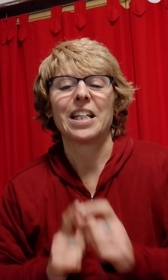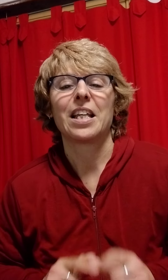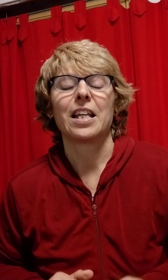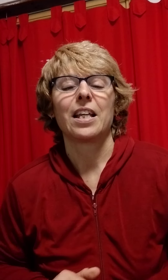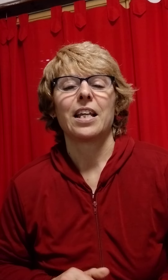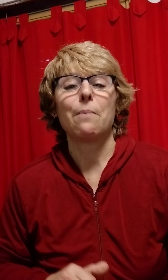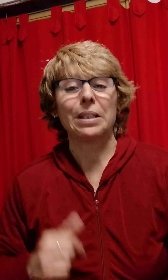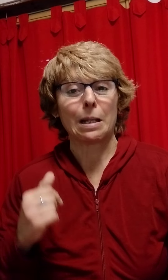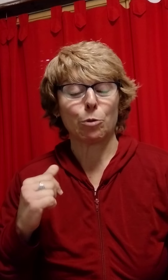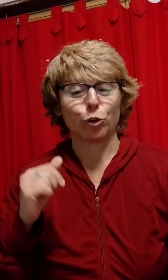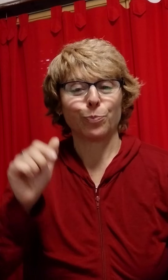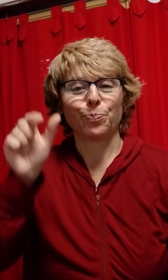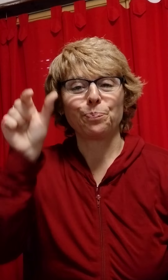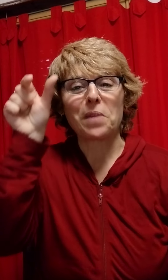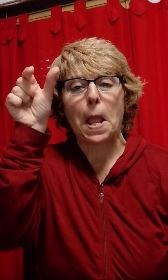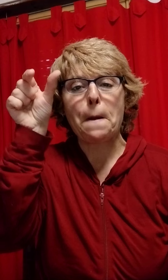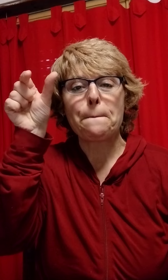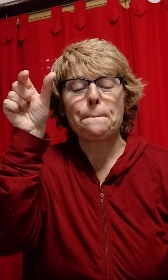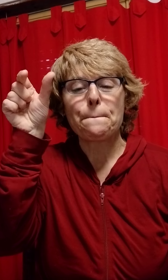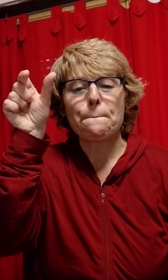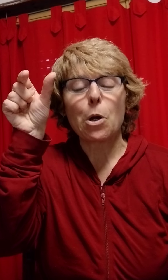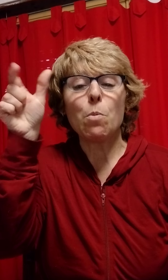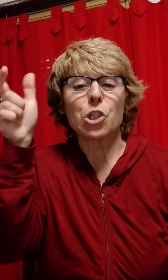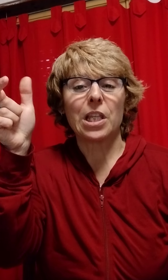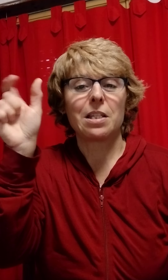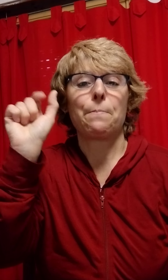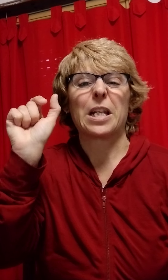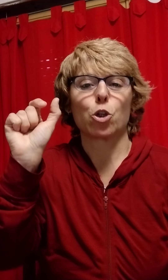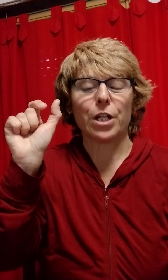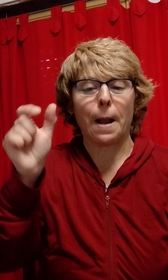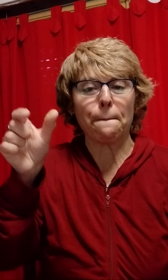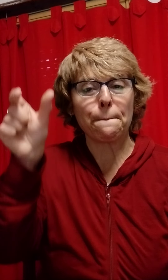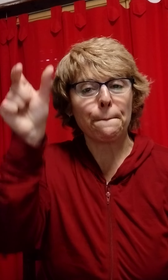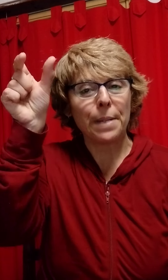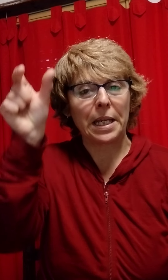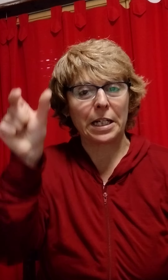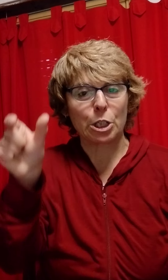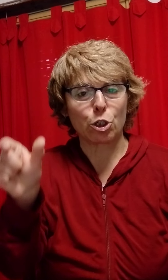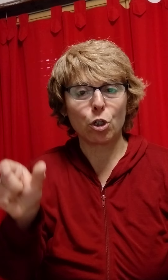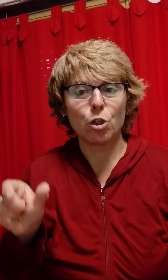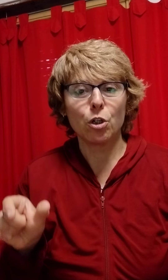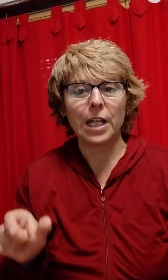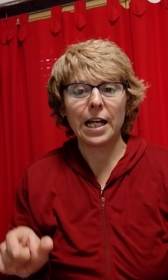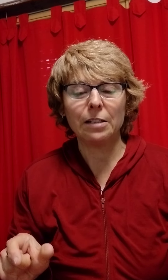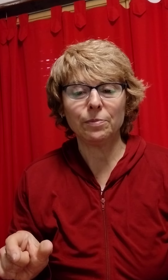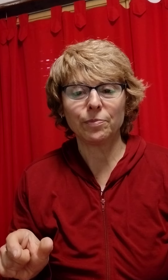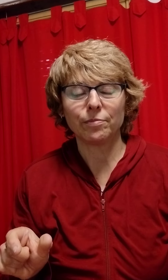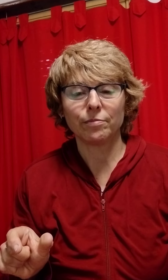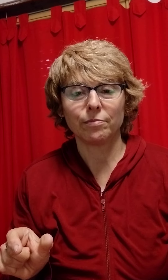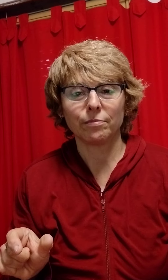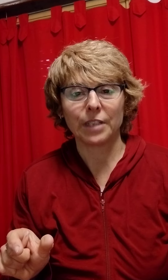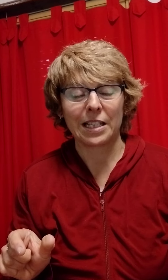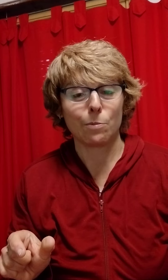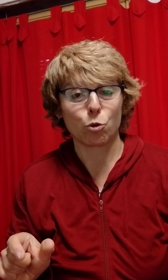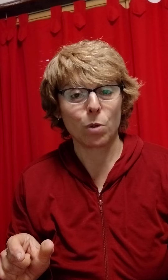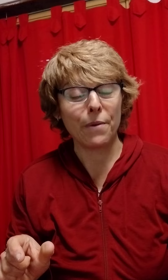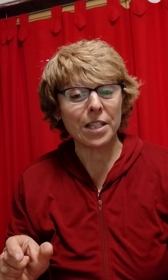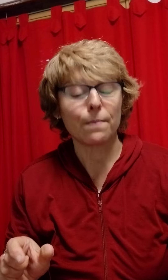Empezamos. ¿Cómo se dice persona? Persona, hacemos una vez.